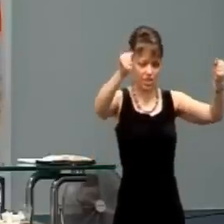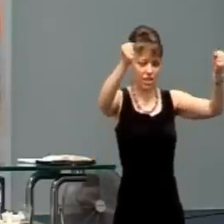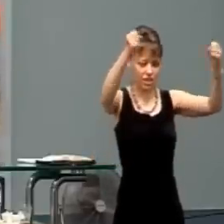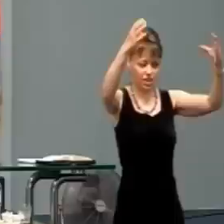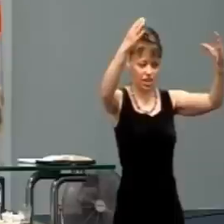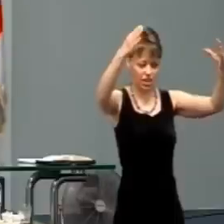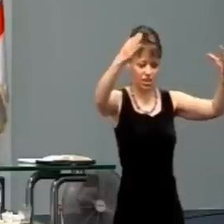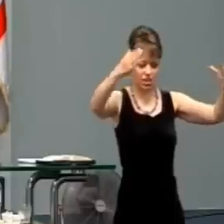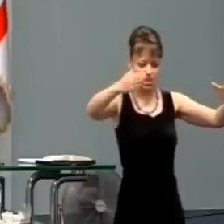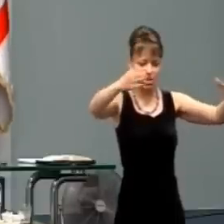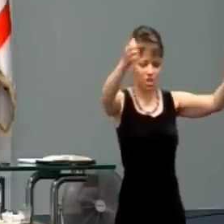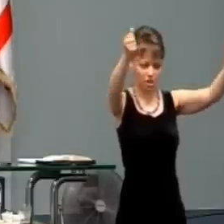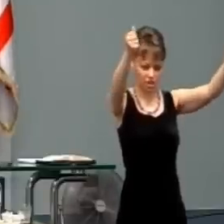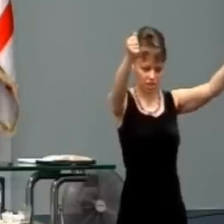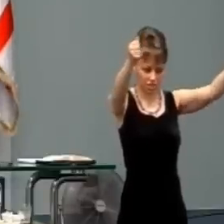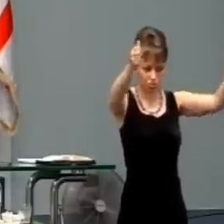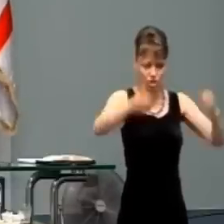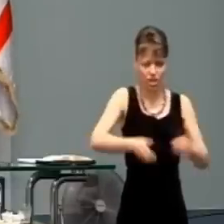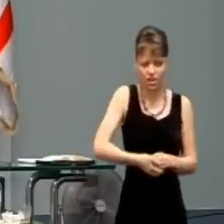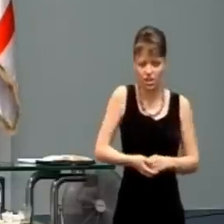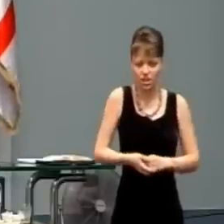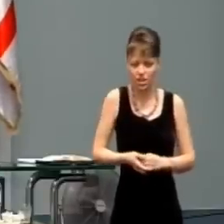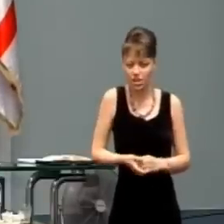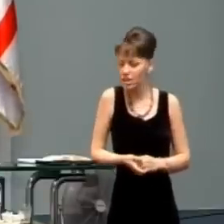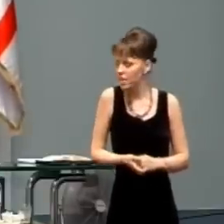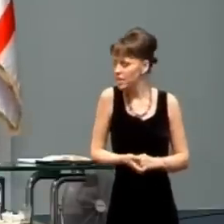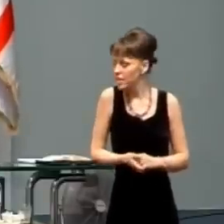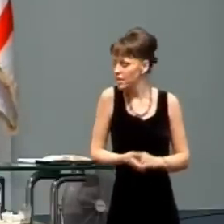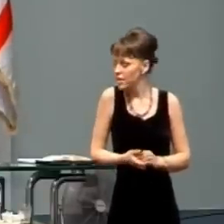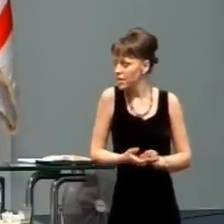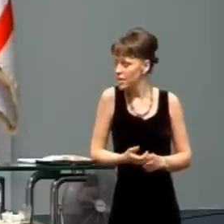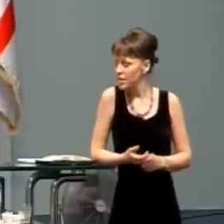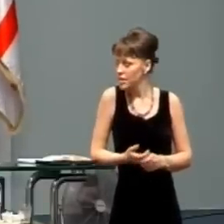Urobili jej rengenové snímky a pozerali si ich.